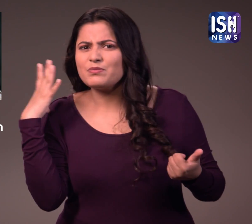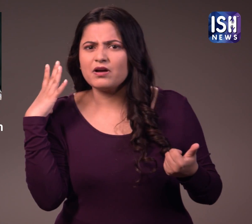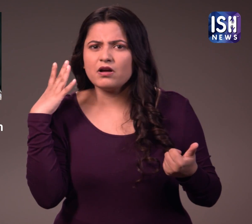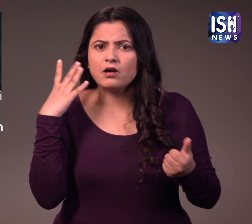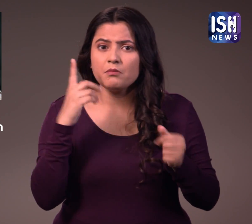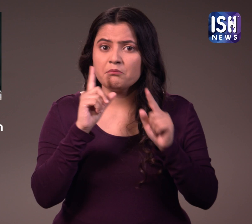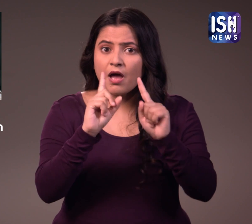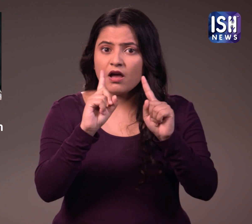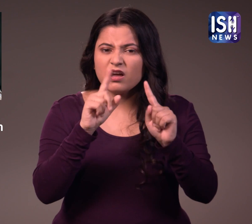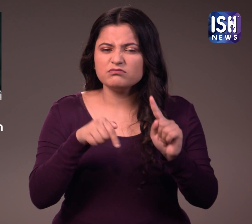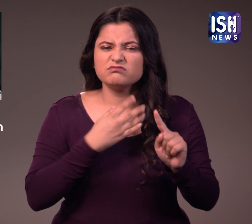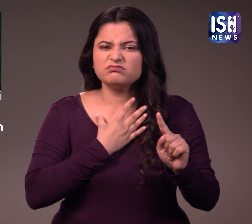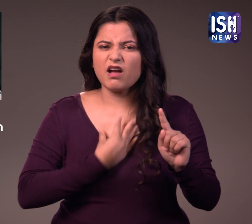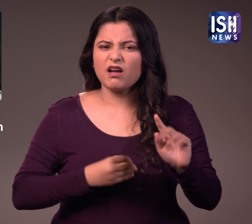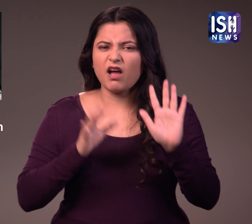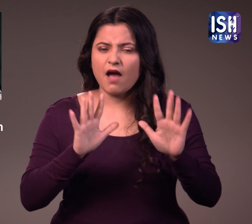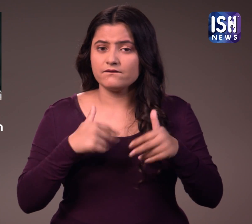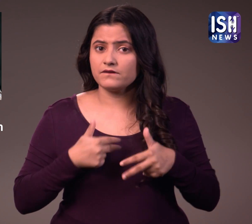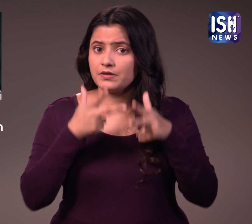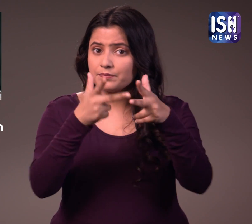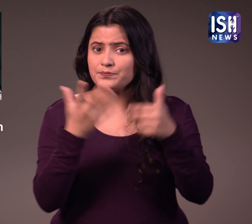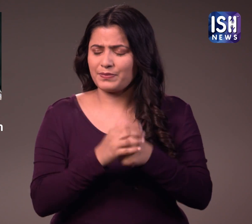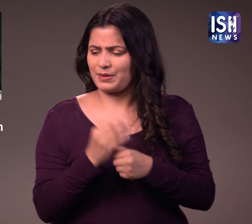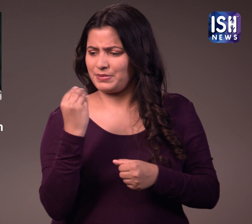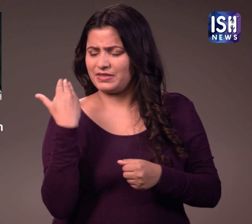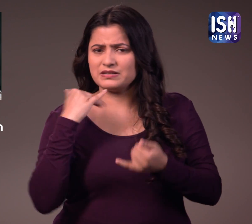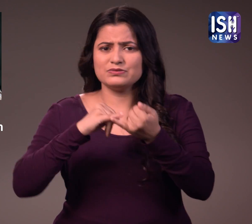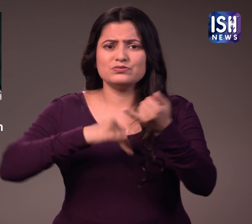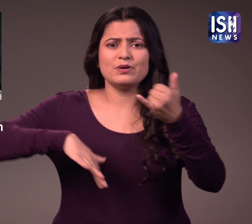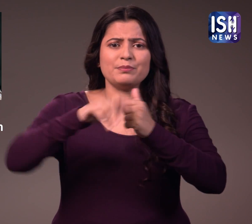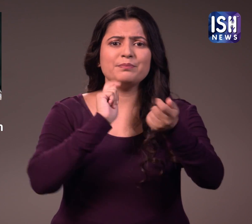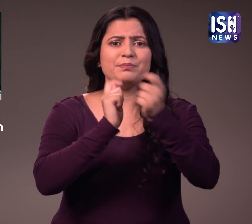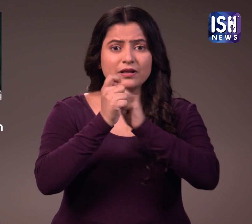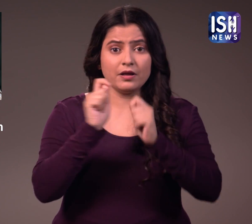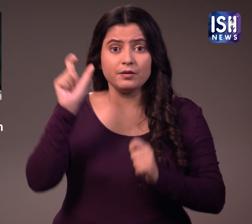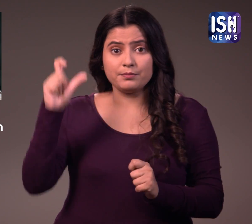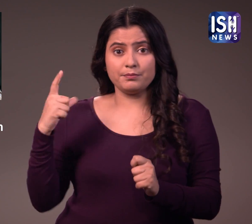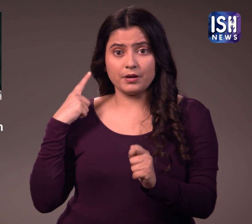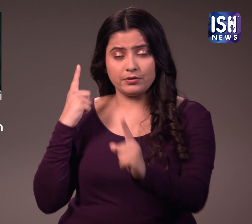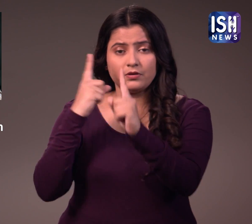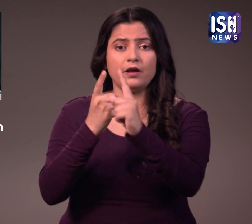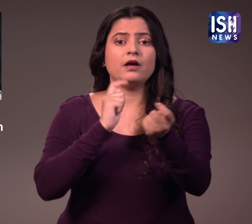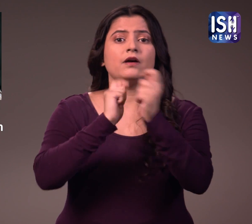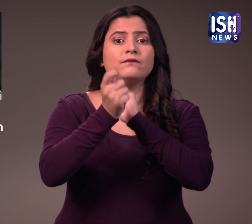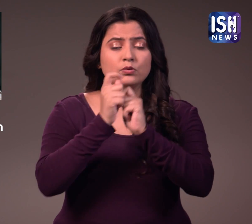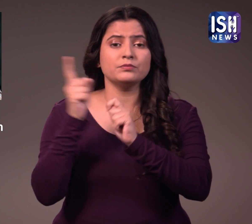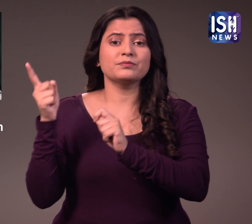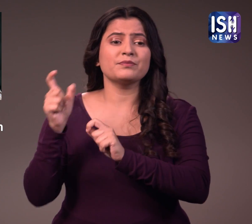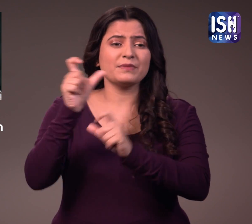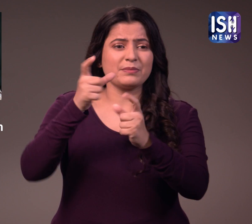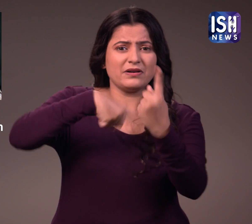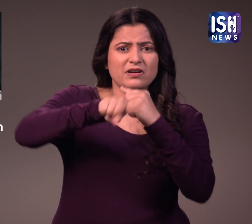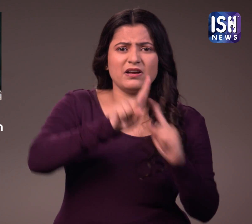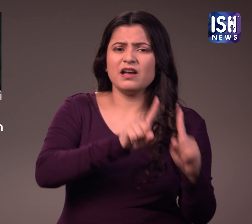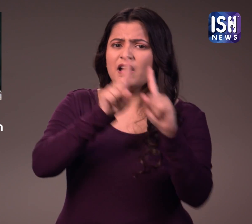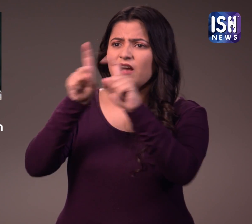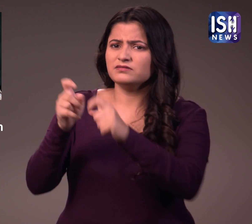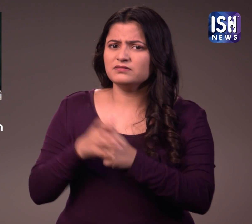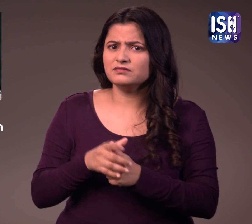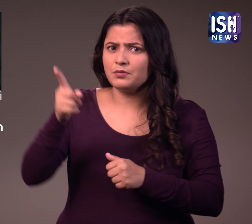हाला कि एक दुखत खबर है हाल ही में एक मीडिया इंटर्व्यू में जब उनसे उनके बॉलिवुड डेब्यू के